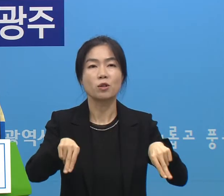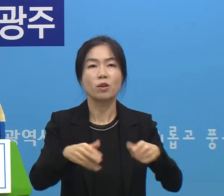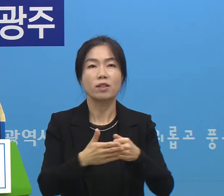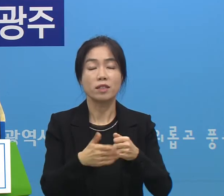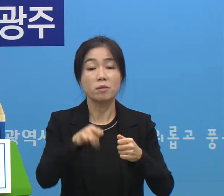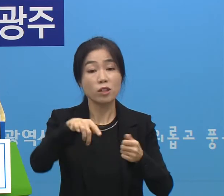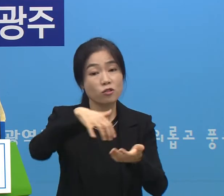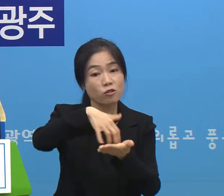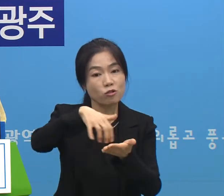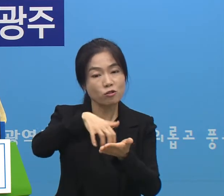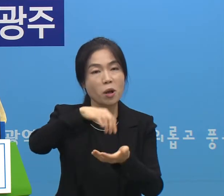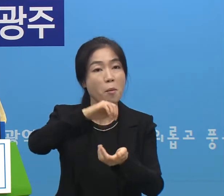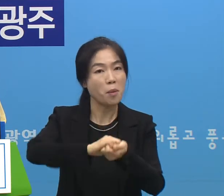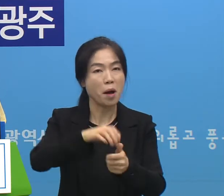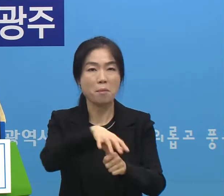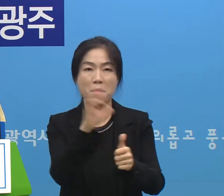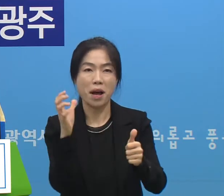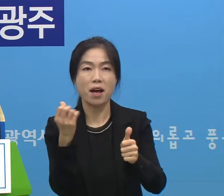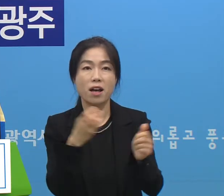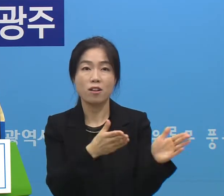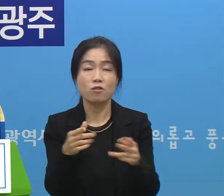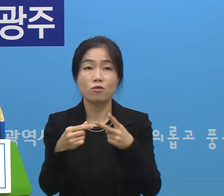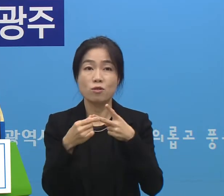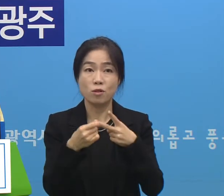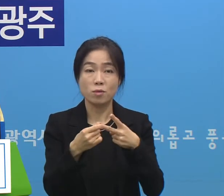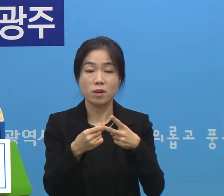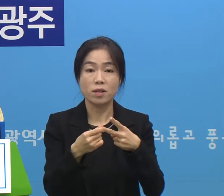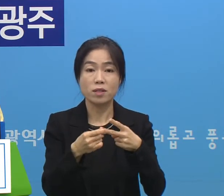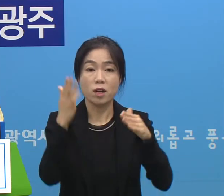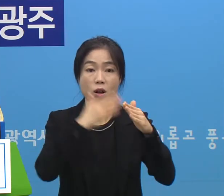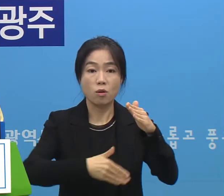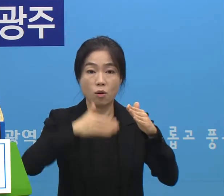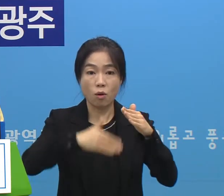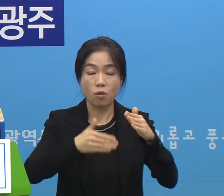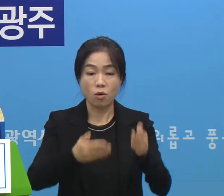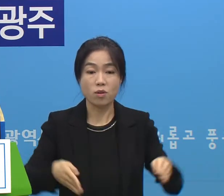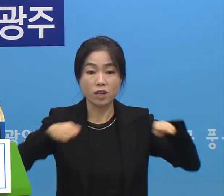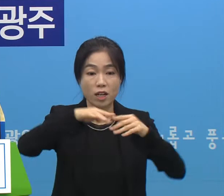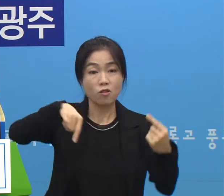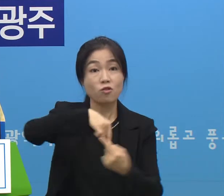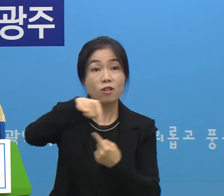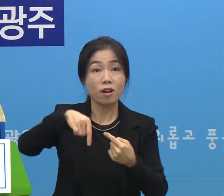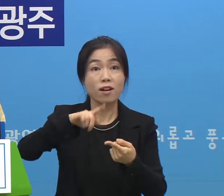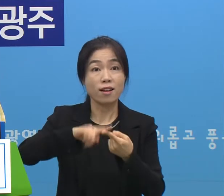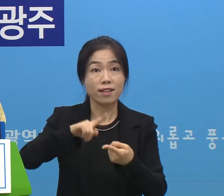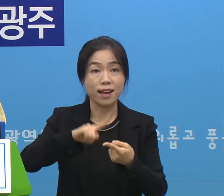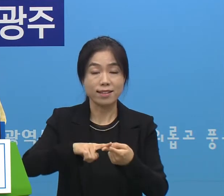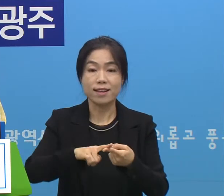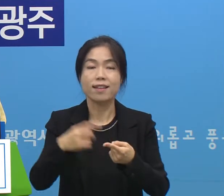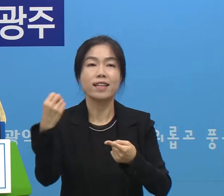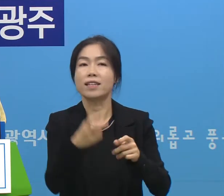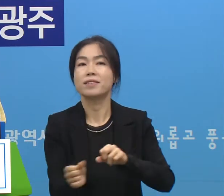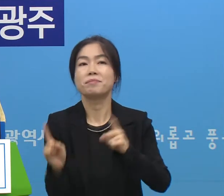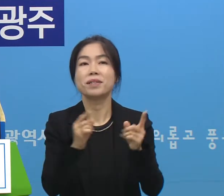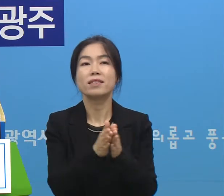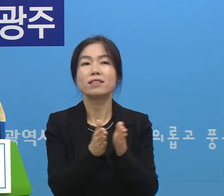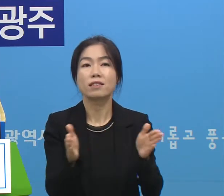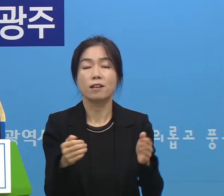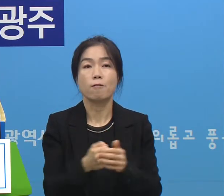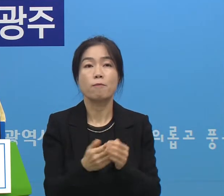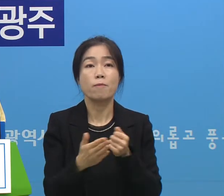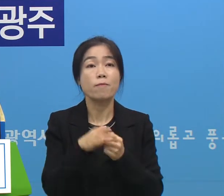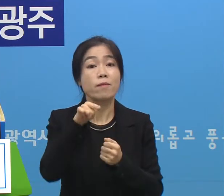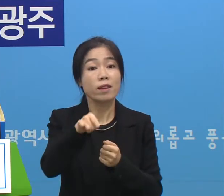그 숫자가 제한이 풀어지는 거고 두 번째는 공공기관이 운영하는 시설에 대한 운영이 재개가 됩니다 그래서